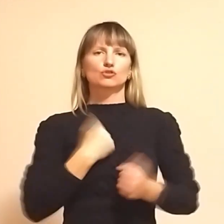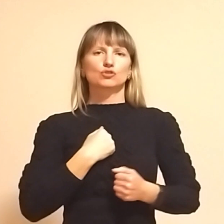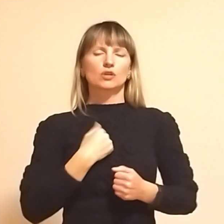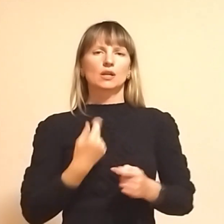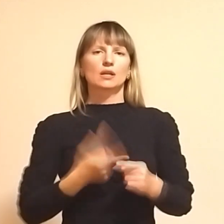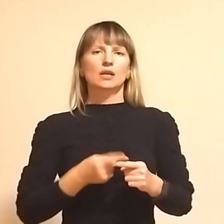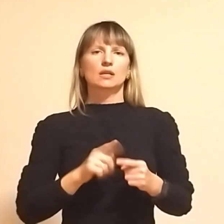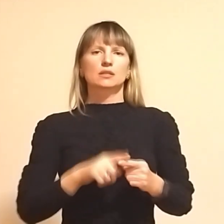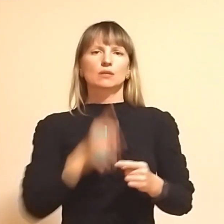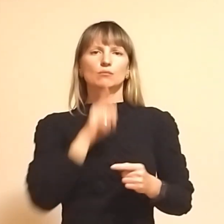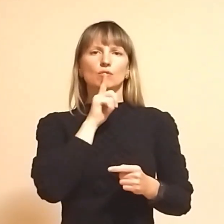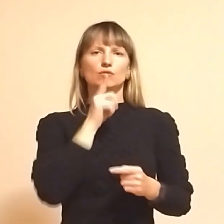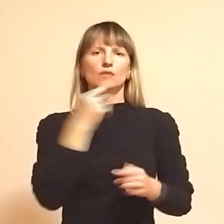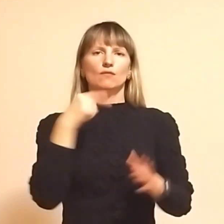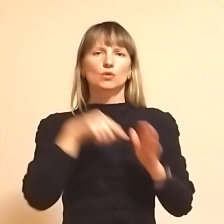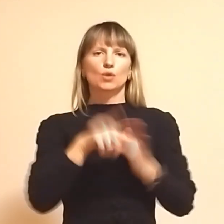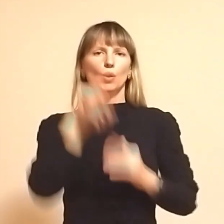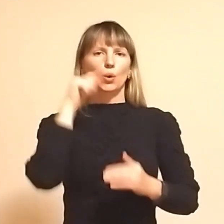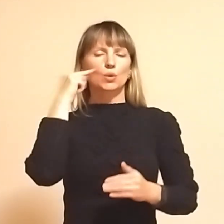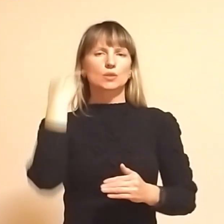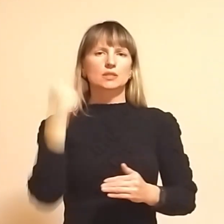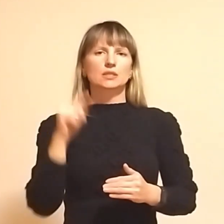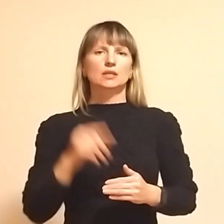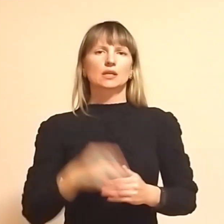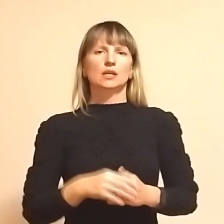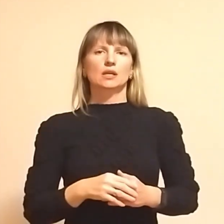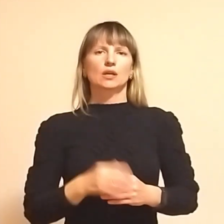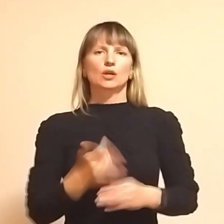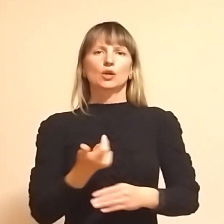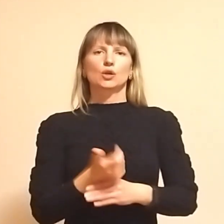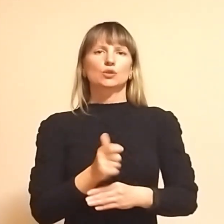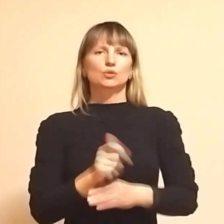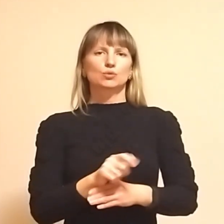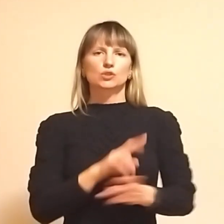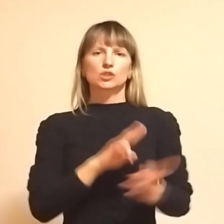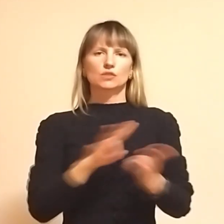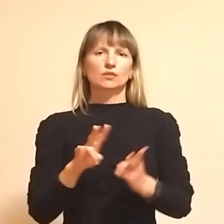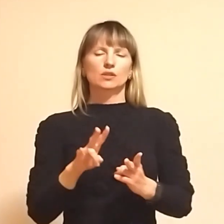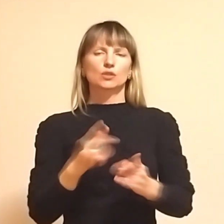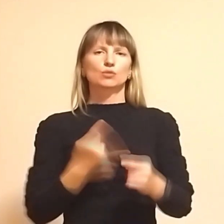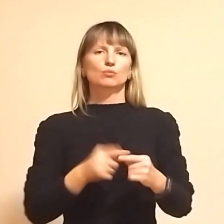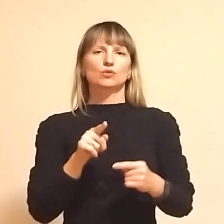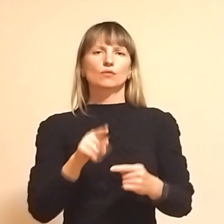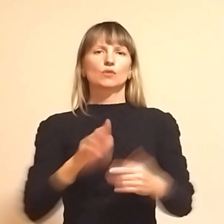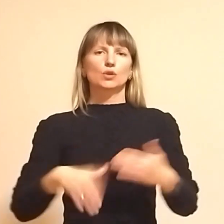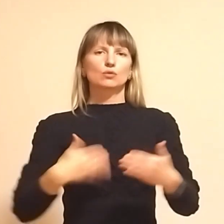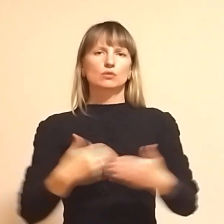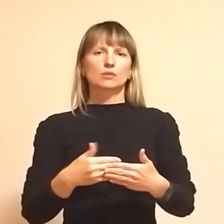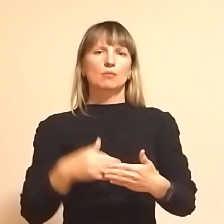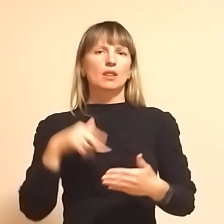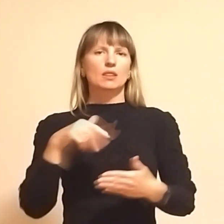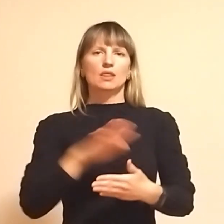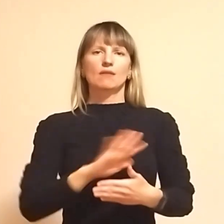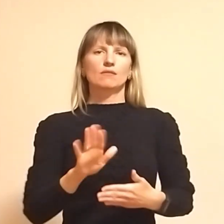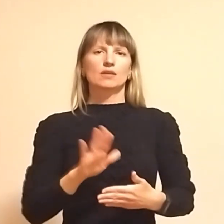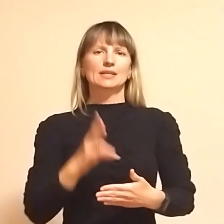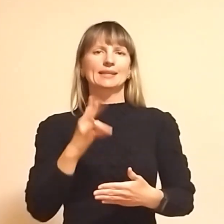оця мовчанка в самій Росії дуже шкідлива, тому що вони до сих пір так і не вийшли ні на